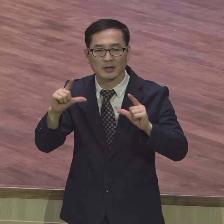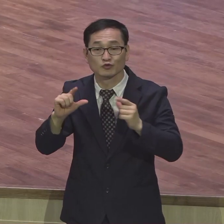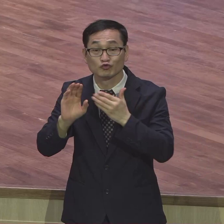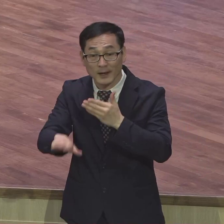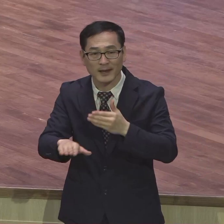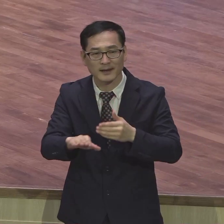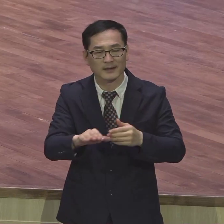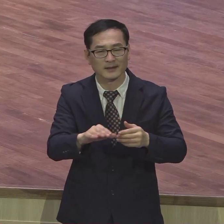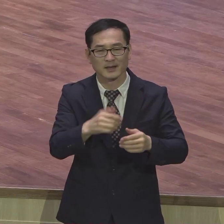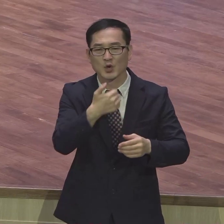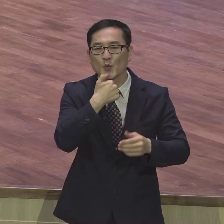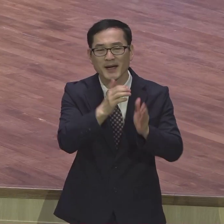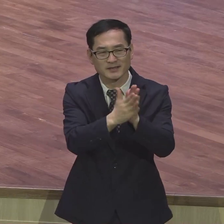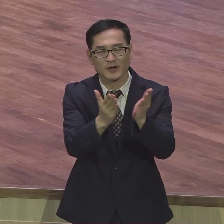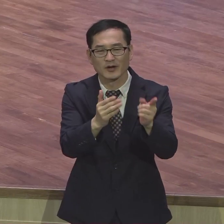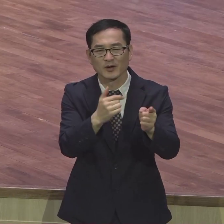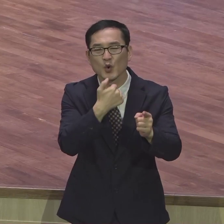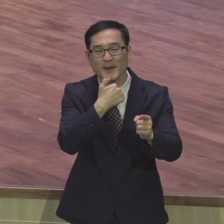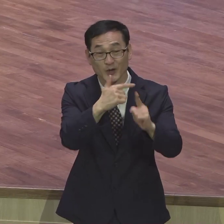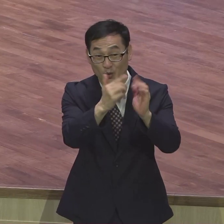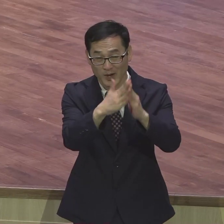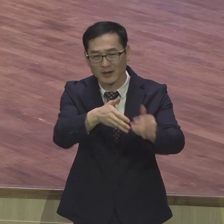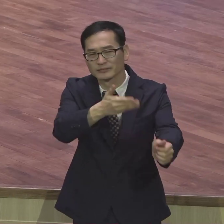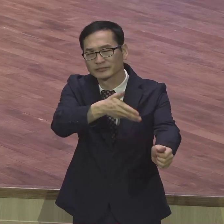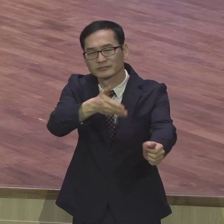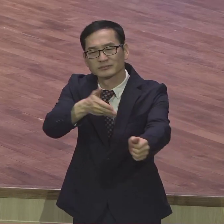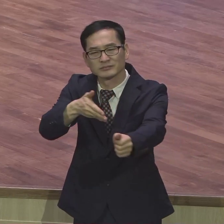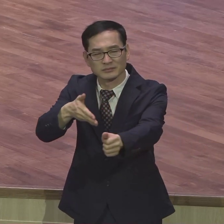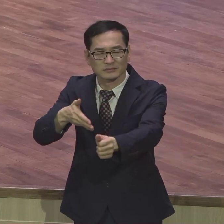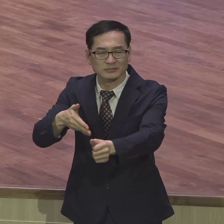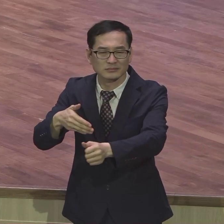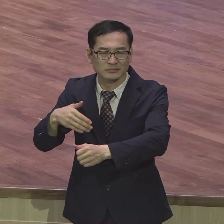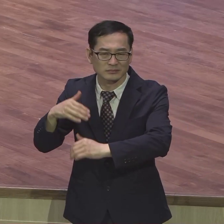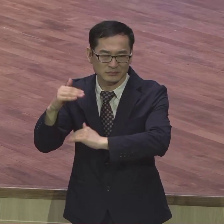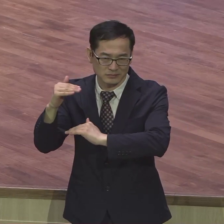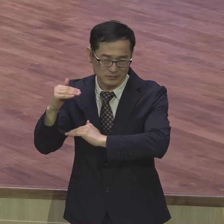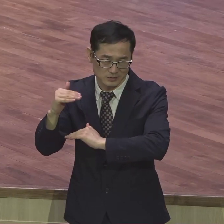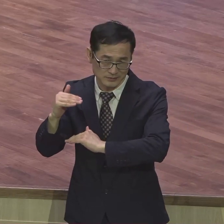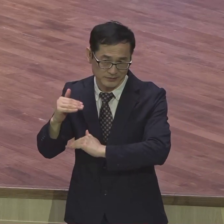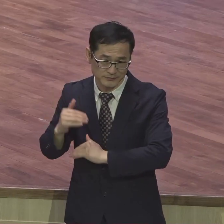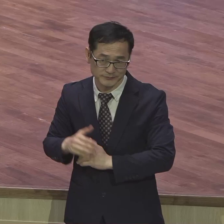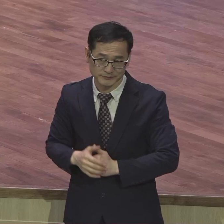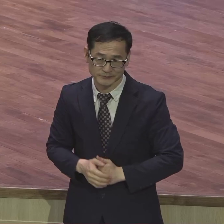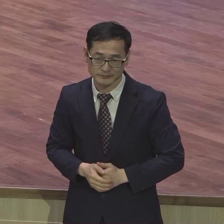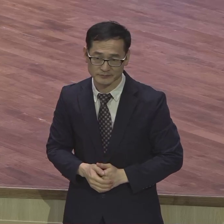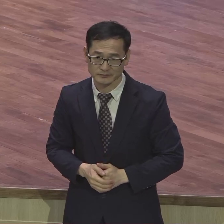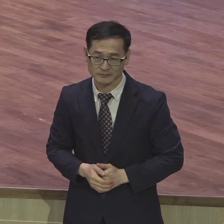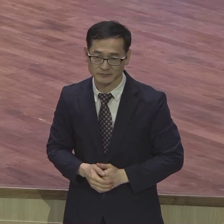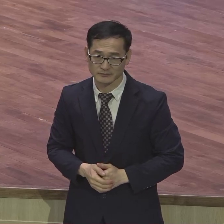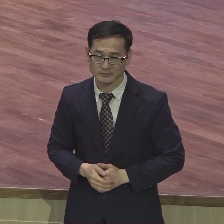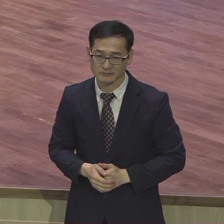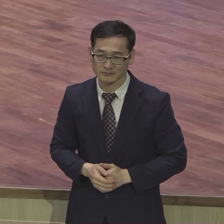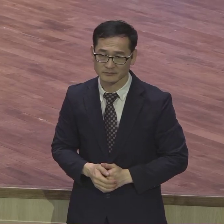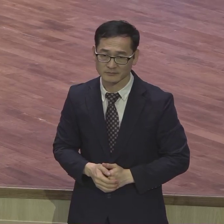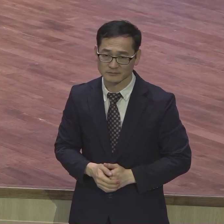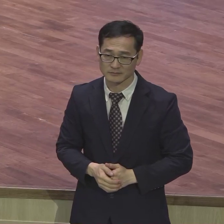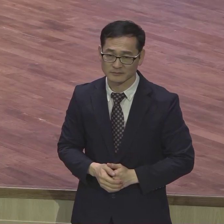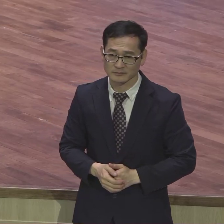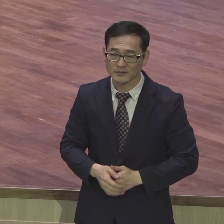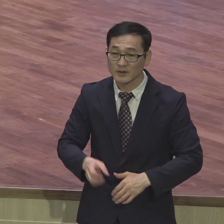통해서 사도 바울은 이런 구원의 은혜를 넘어서는 또 다른 은혜가 자신의 삶 속에 임했다라고 강조하는데